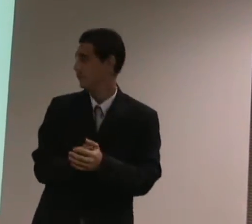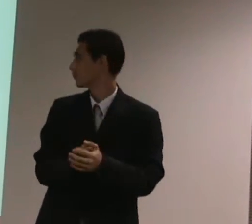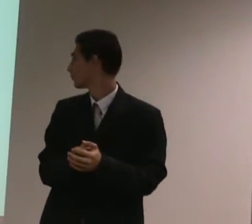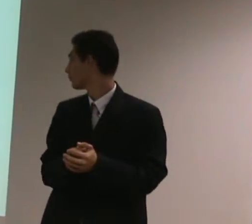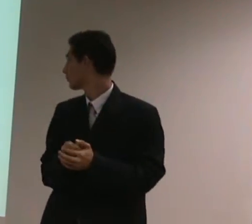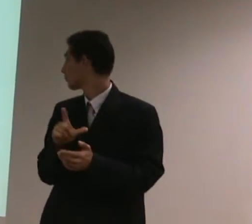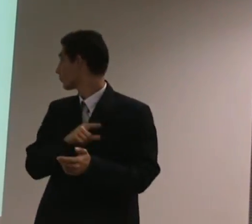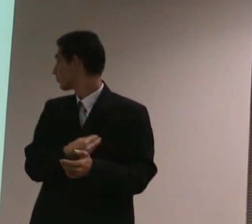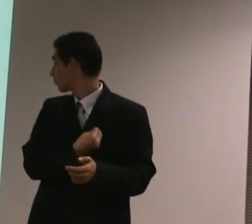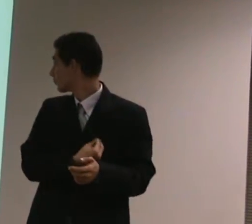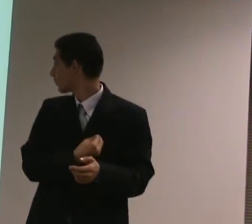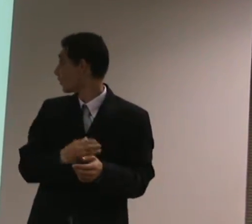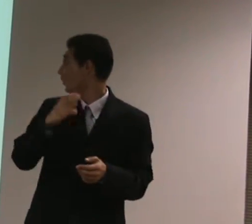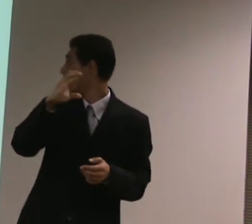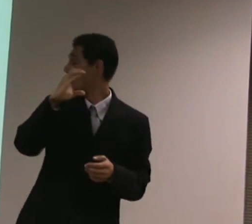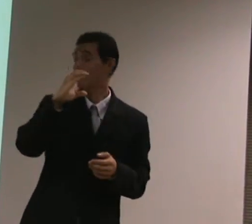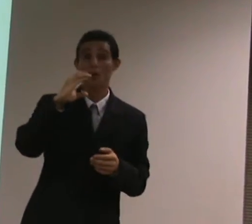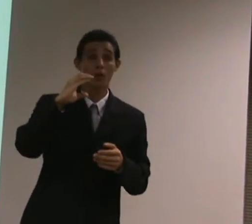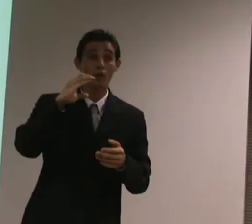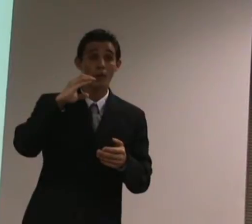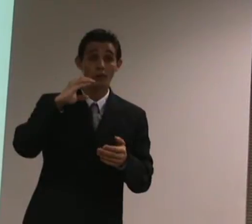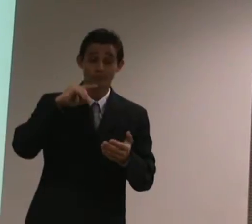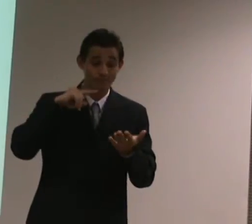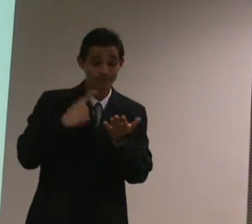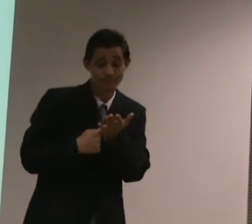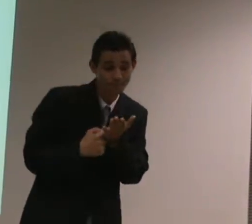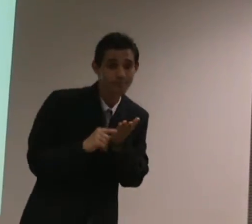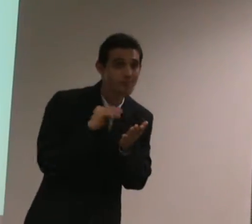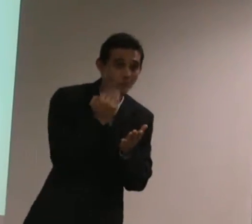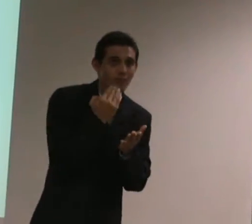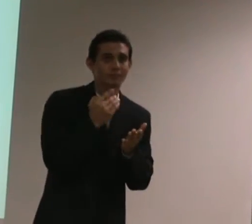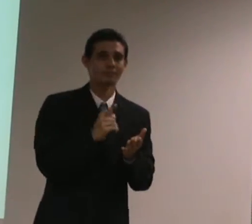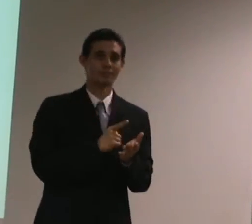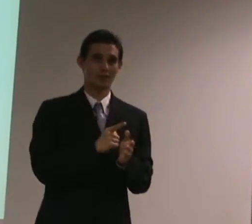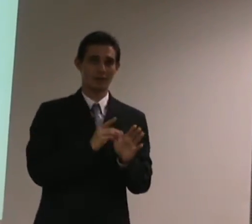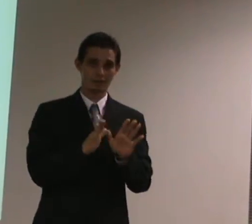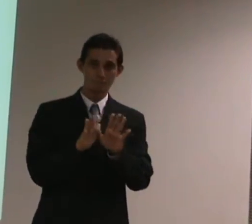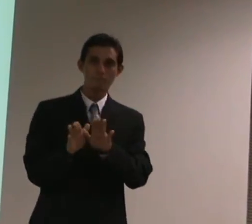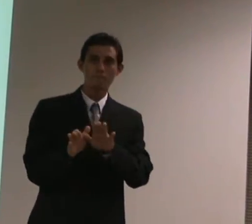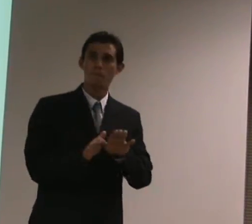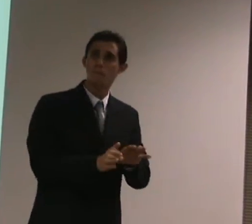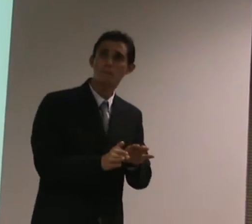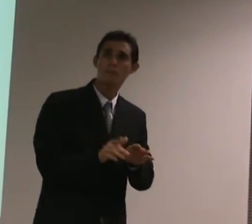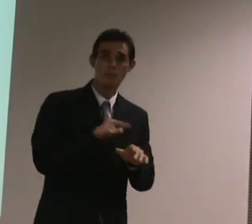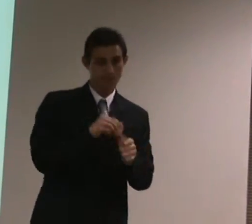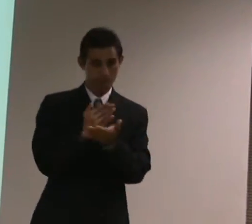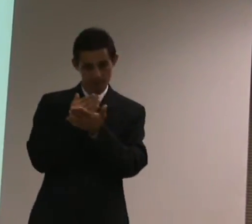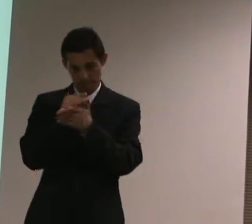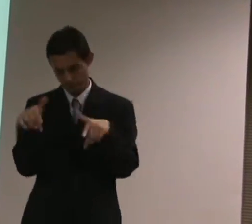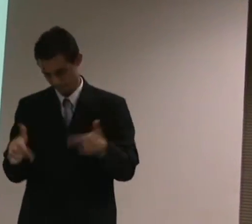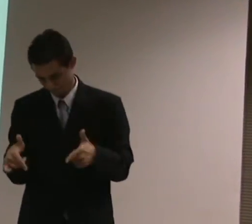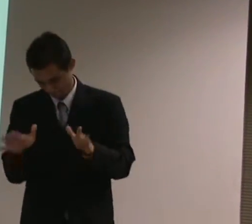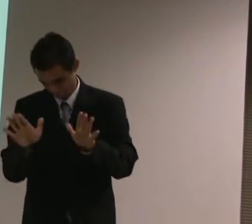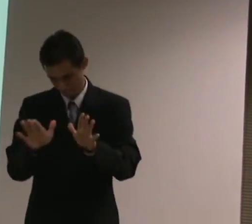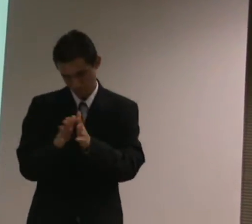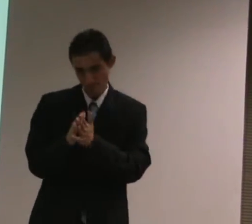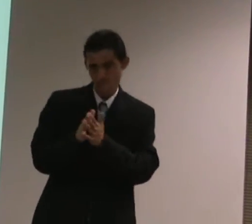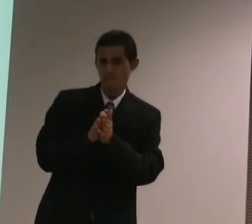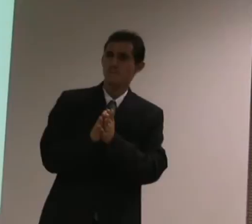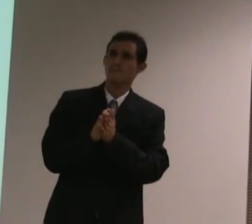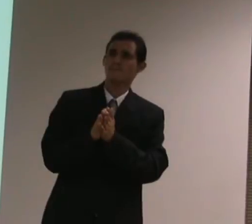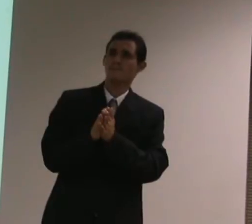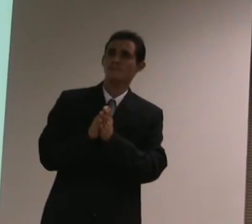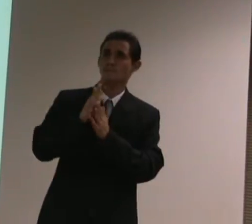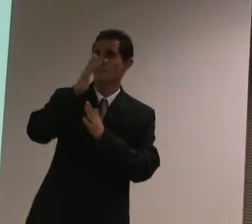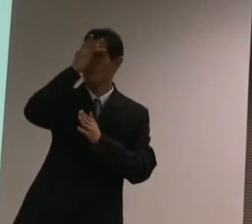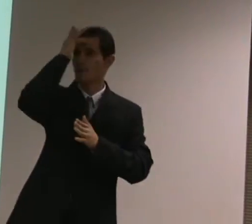Estará comprometida. E, naquela época que a gente começou a trabalhar, a gente dizia o seguinte, olha, até, por exemplo,